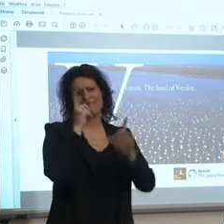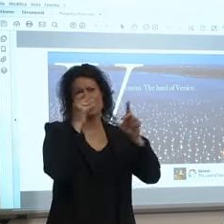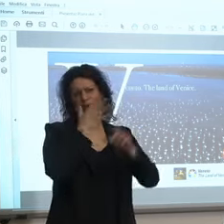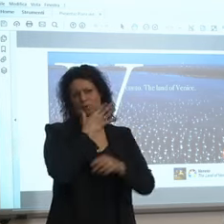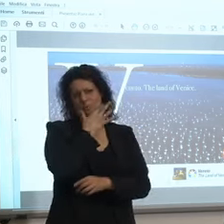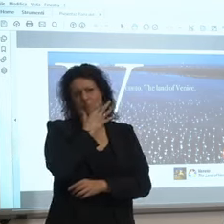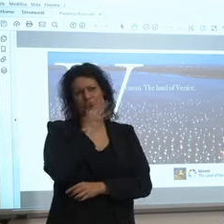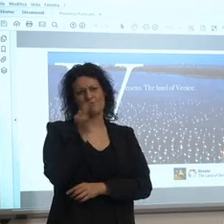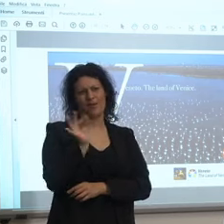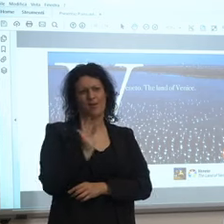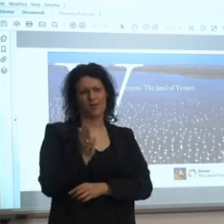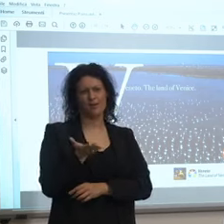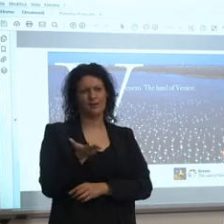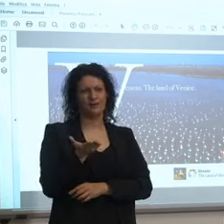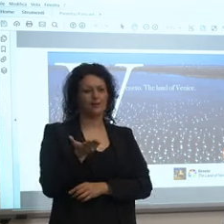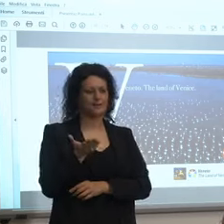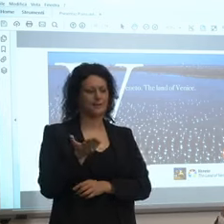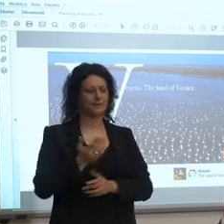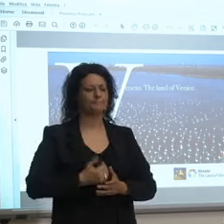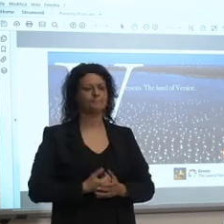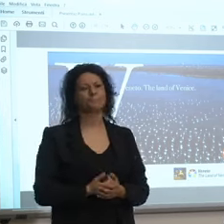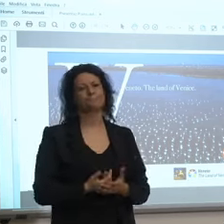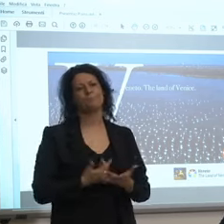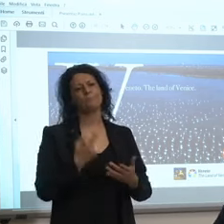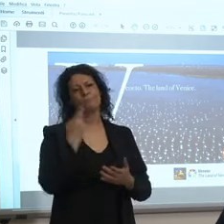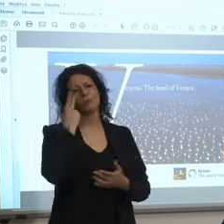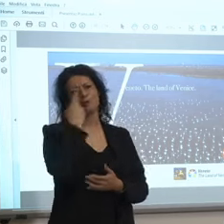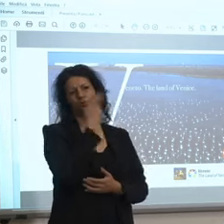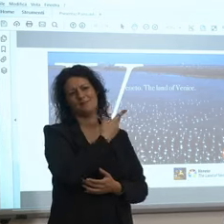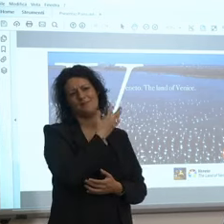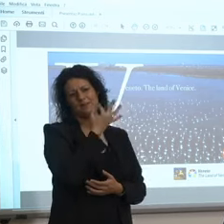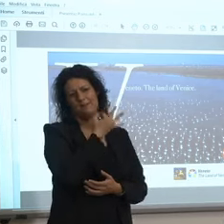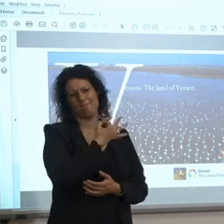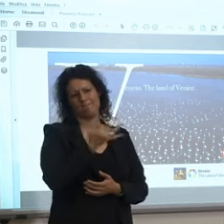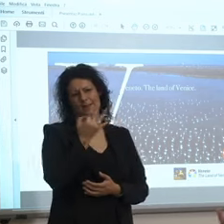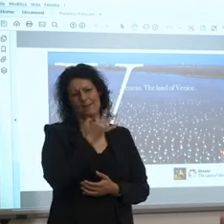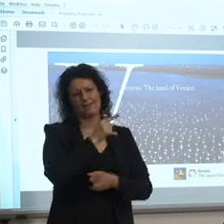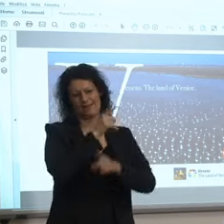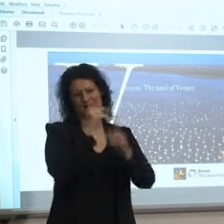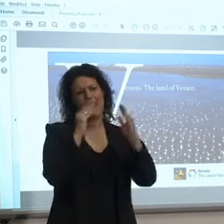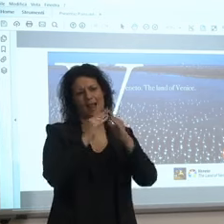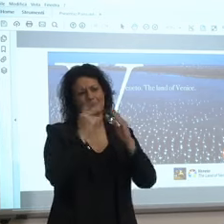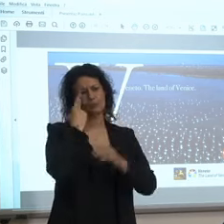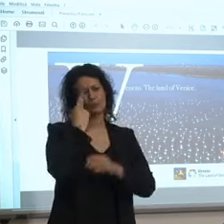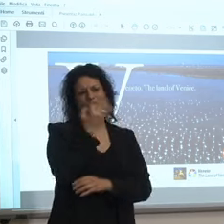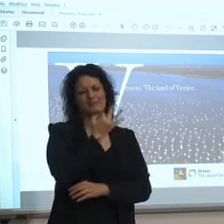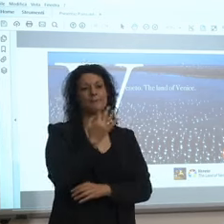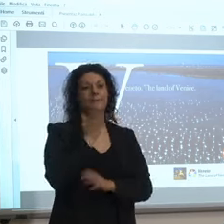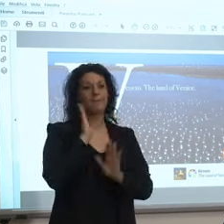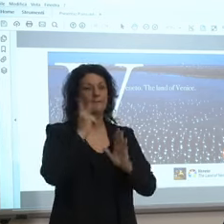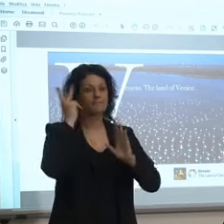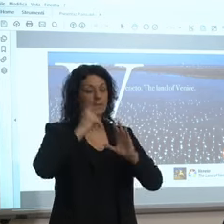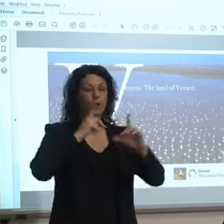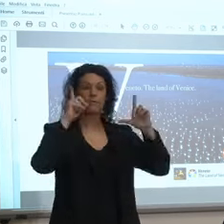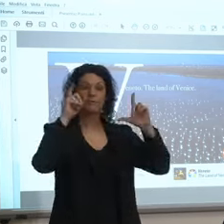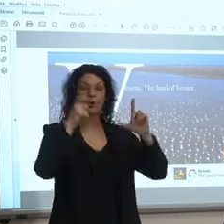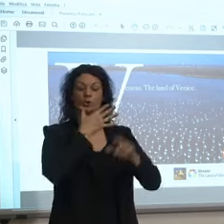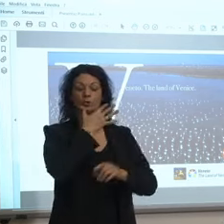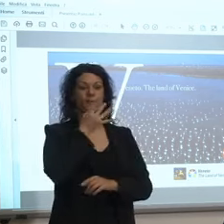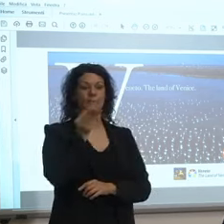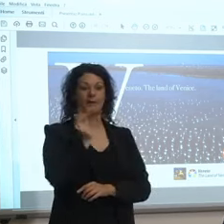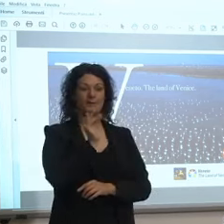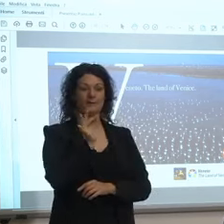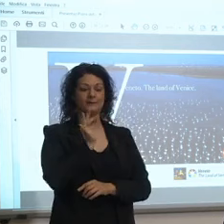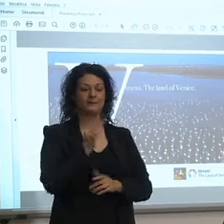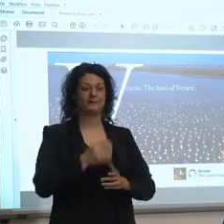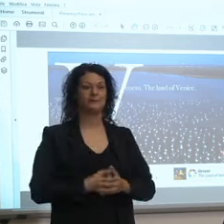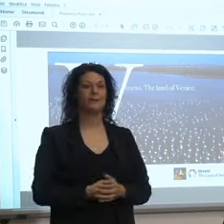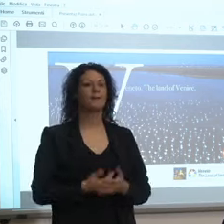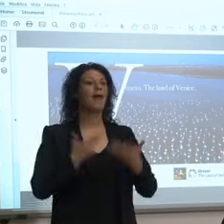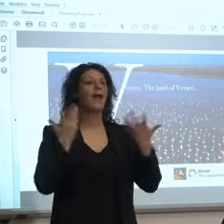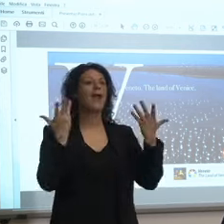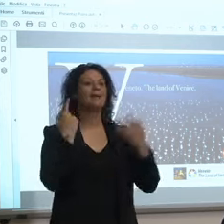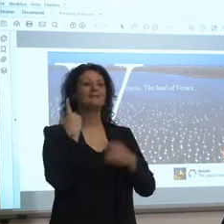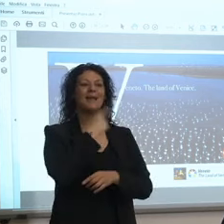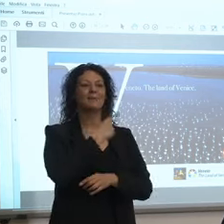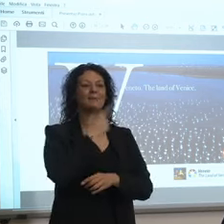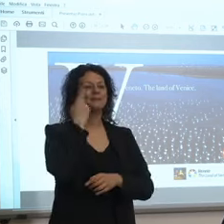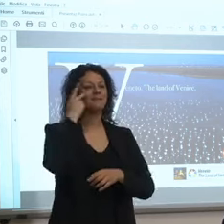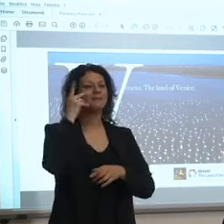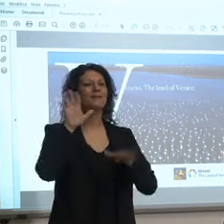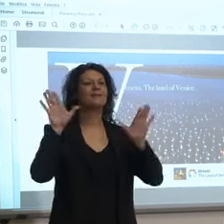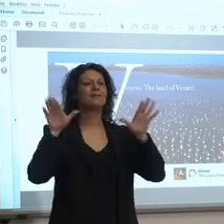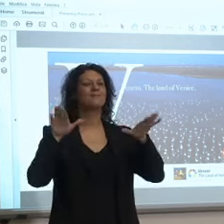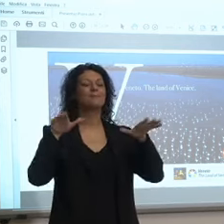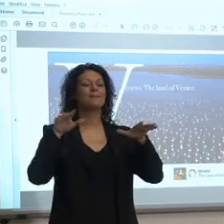esempi ma si qua rendono anche male voi da casa non le vedete ma appunto ve metteremo a disposizione però questa per esempio con i